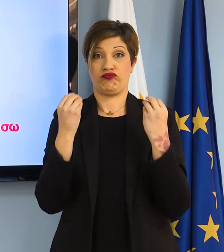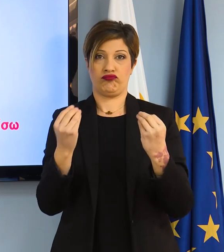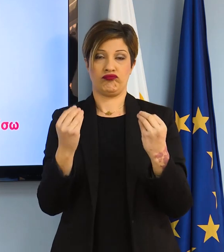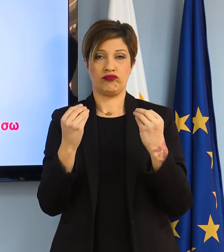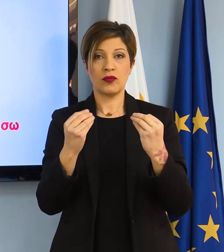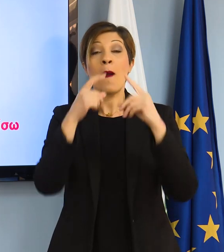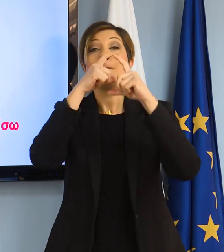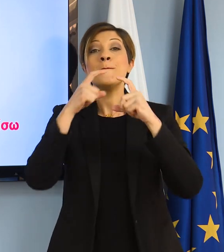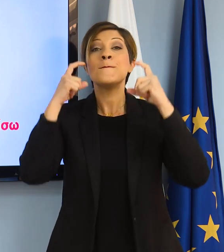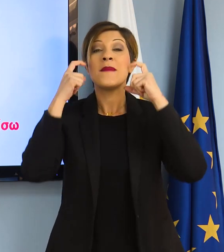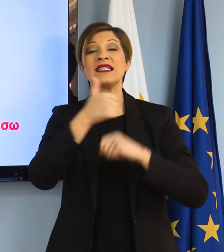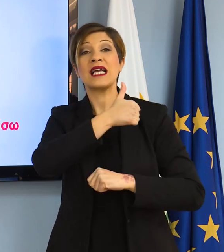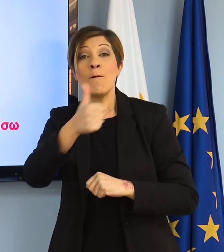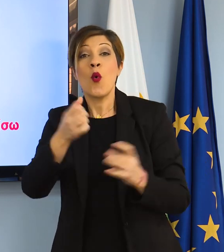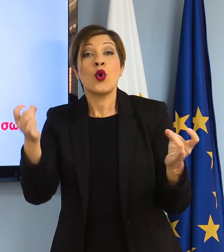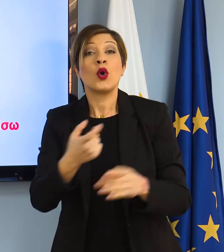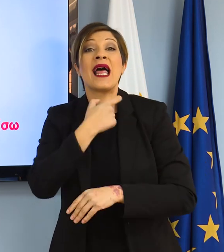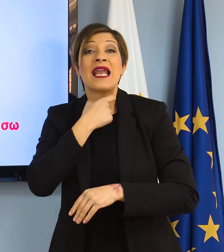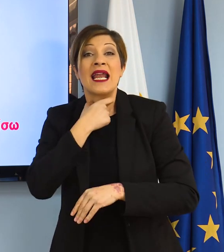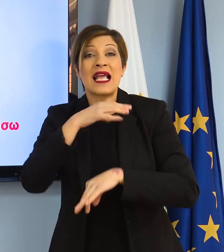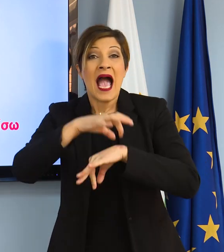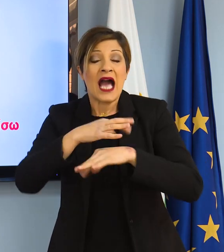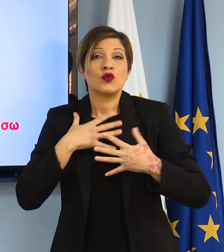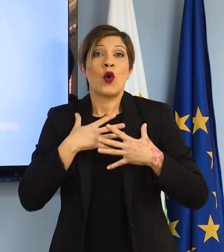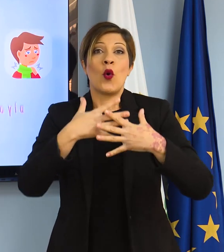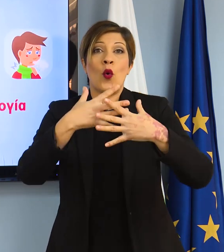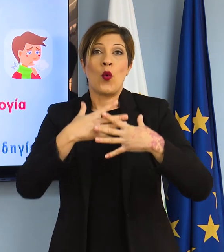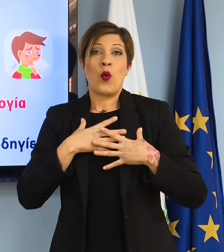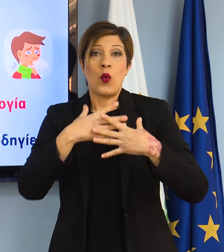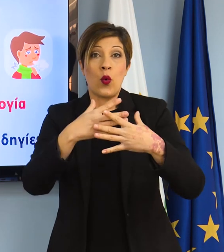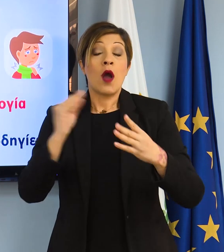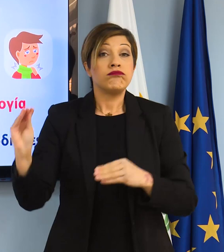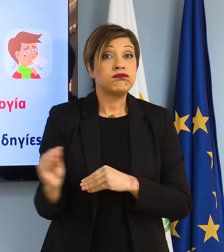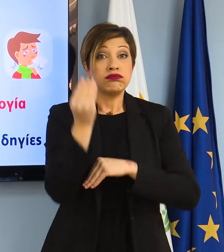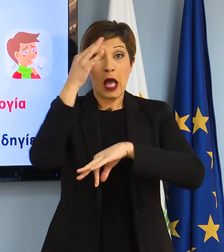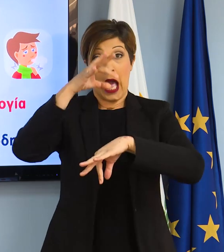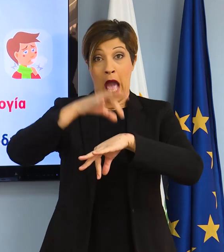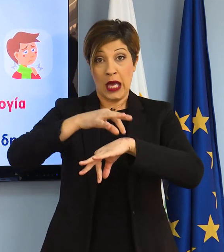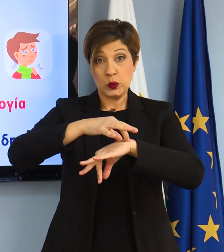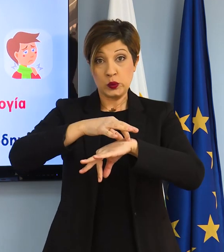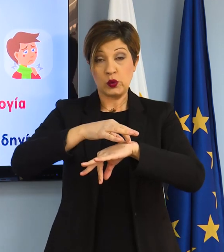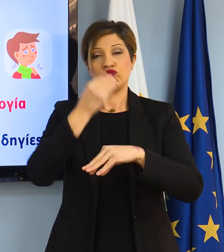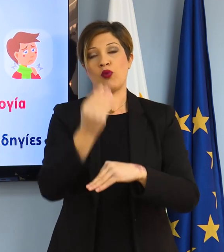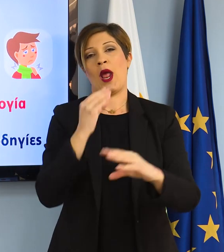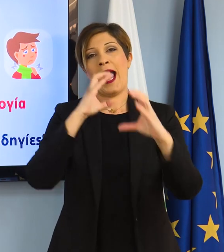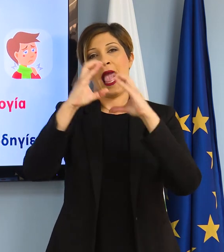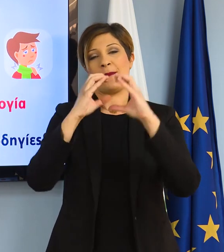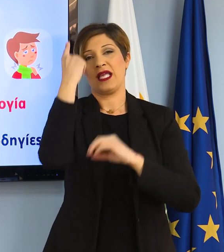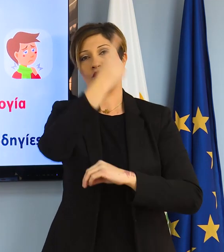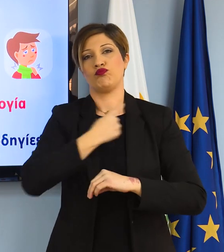Φοράω μάσκα μόνο εάν εμφανίσω αναπνευστικά συμπτώματα. Αν παρουσιάζετε συμπτωματολογία, επικοινωνήστε με τον προσωπικό σας ιατρό